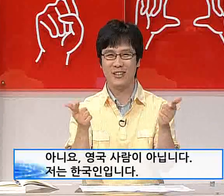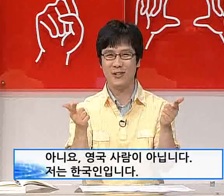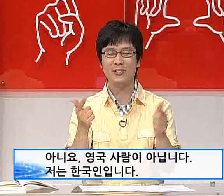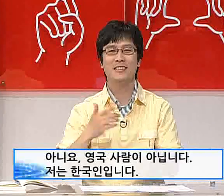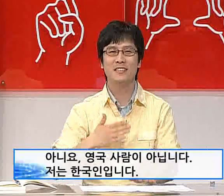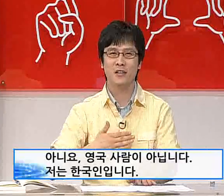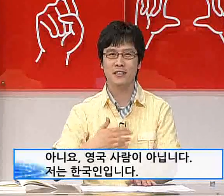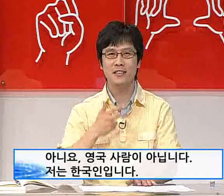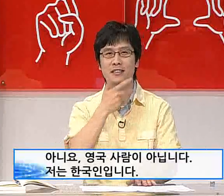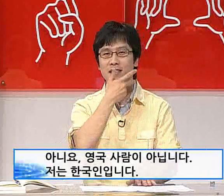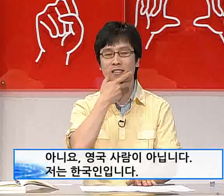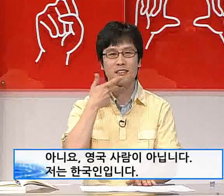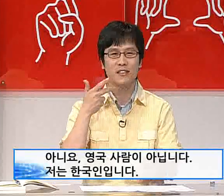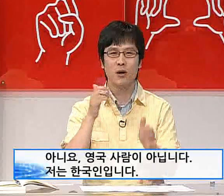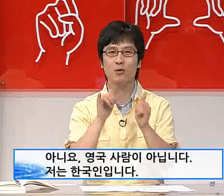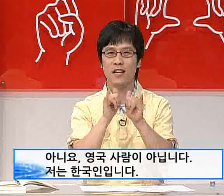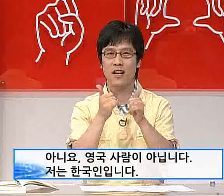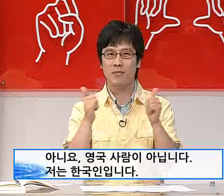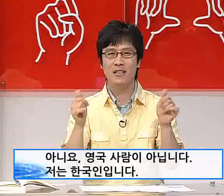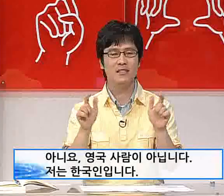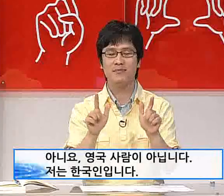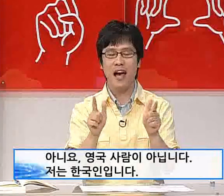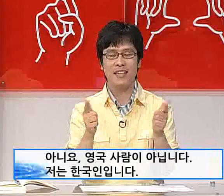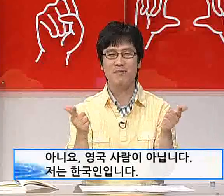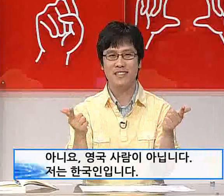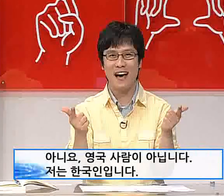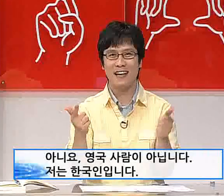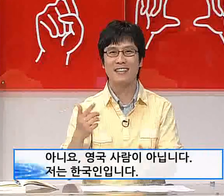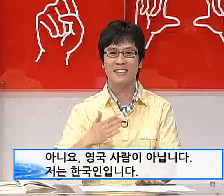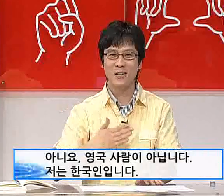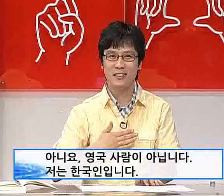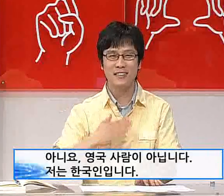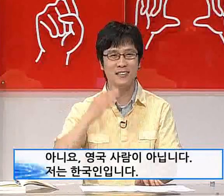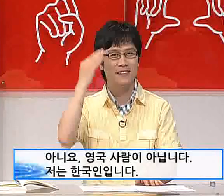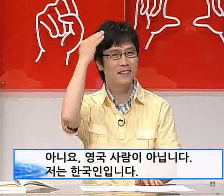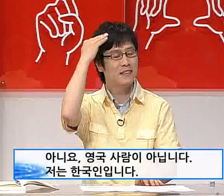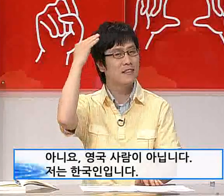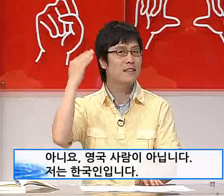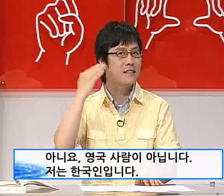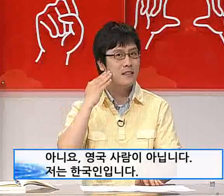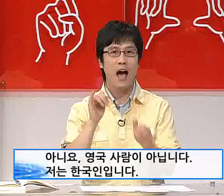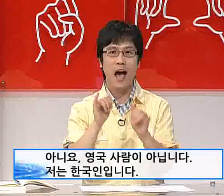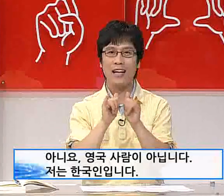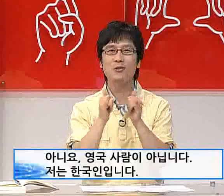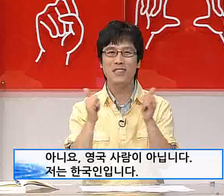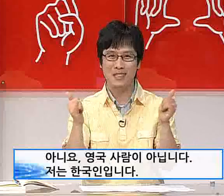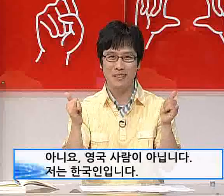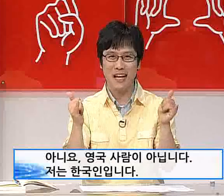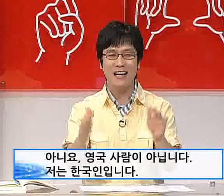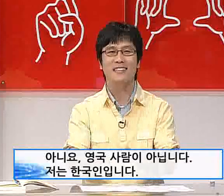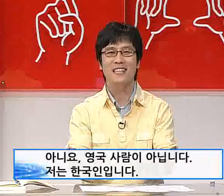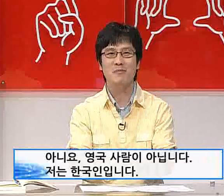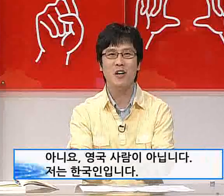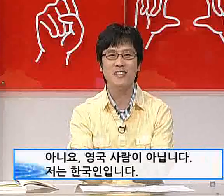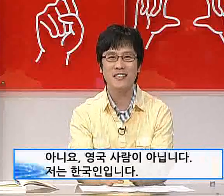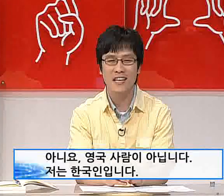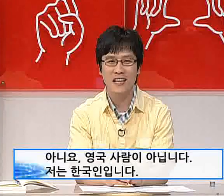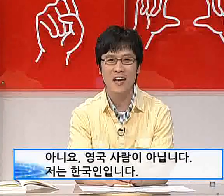아니요. 저는 영국 사람이 아닙니다. 저는 한국인입니다. 김경은 학생,